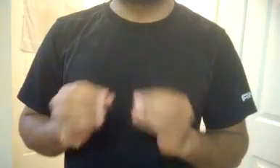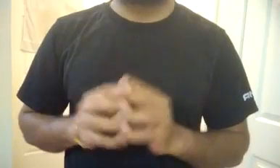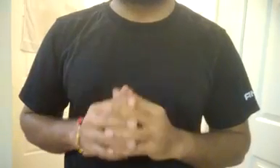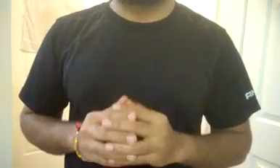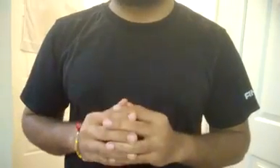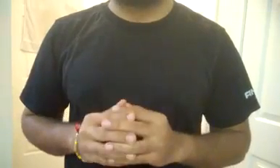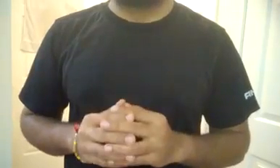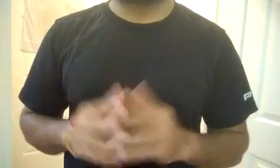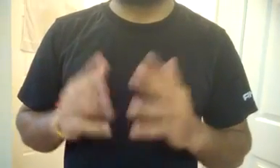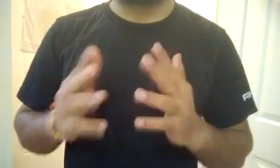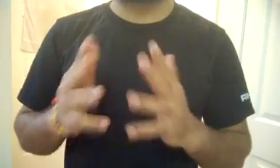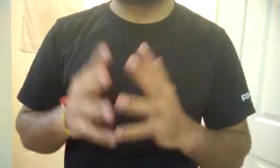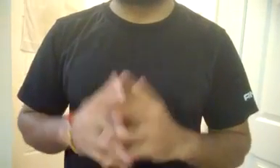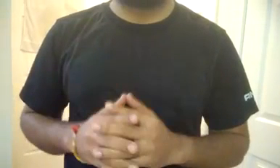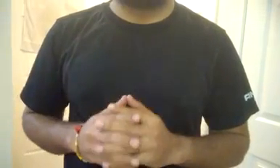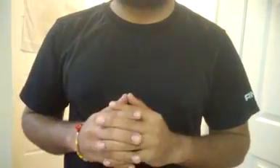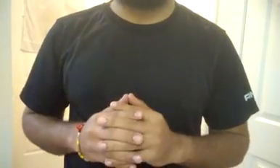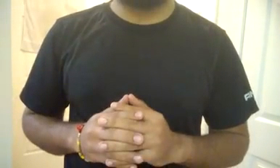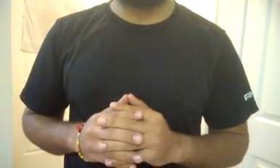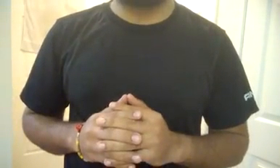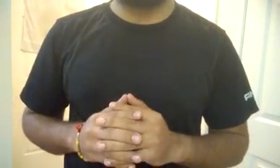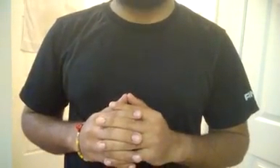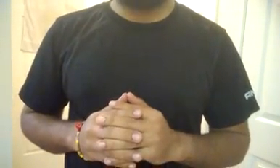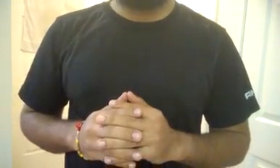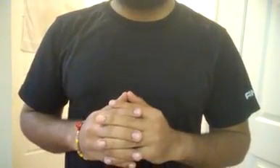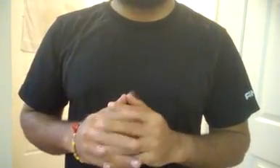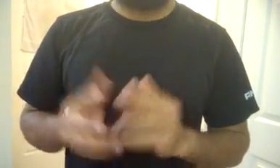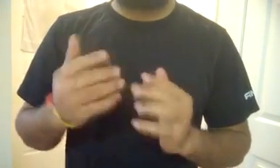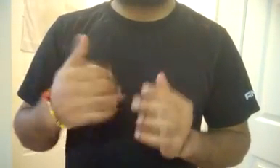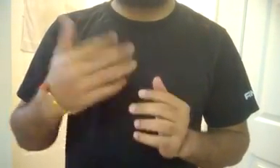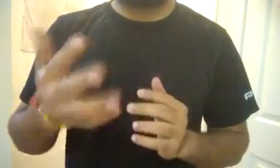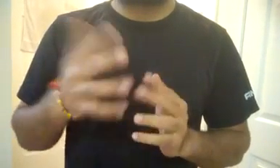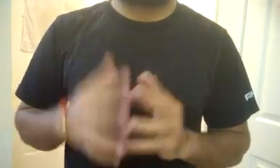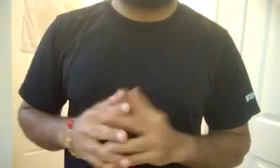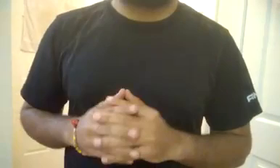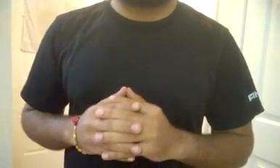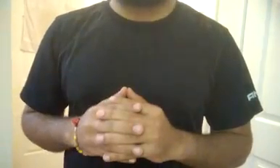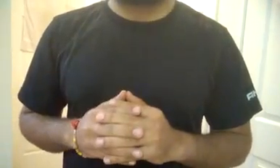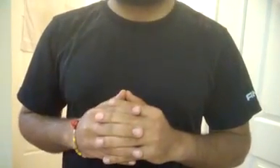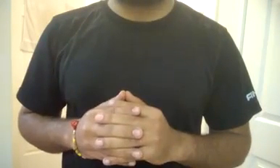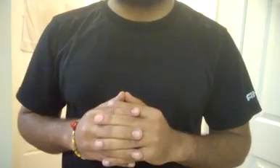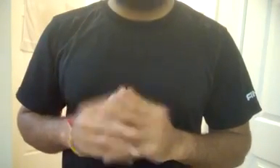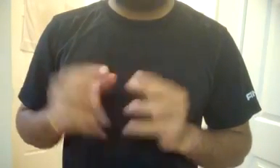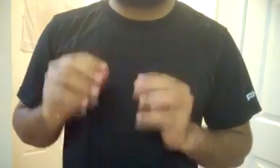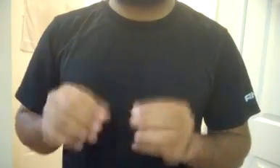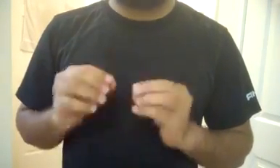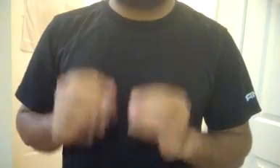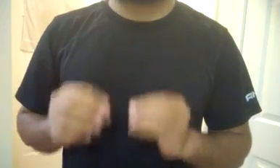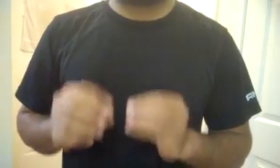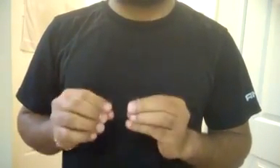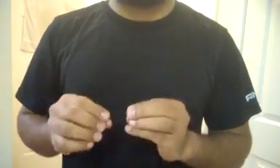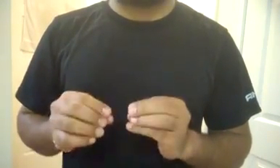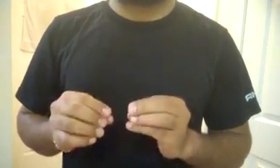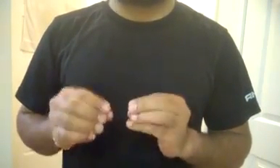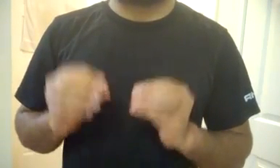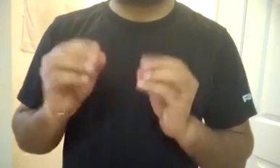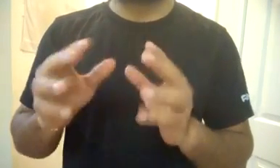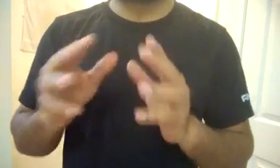विरोध के कारण आप देश विरोधी बन गए हैं, मैं आपको थोड़ा सा अपने बारे में बता दूँ, इस देश से मैंने आपको बहुत